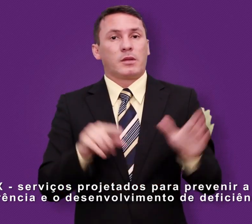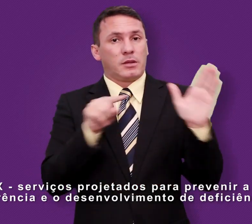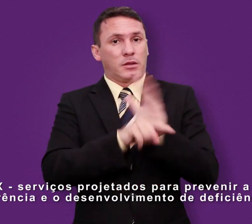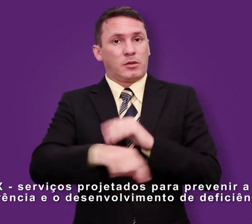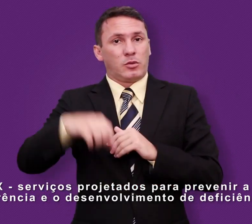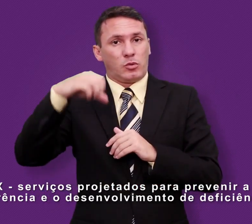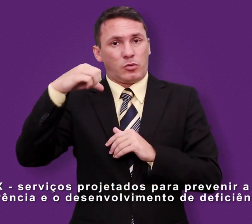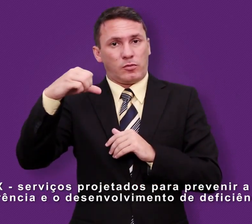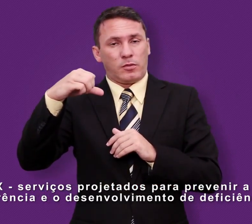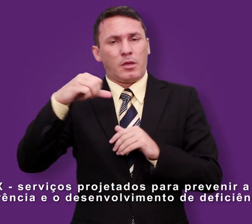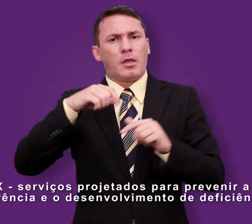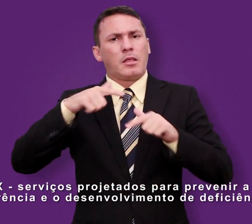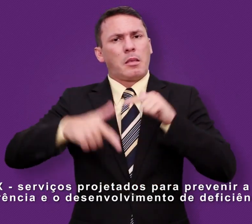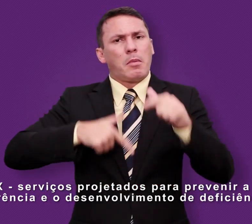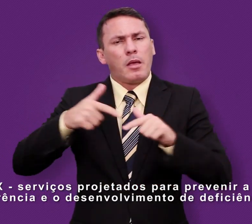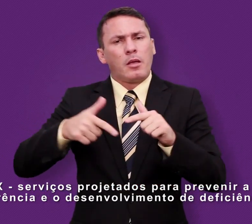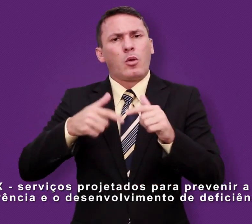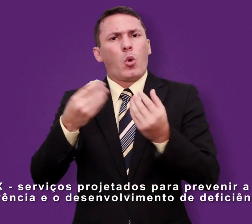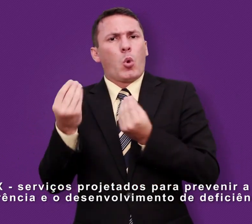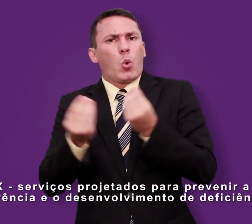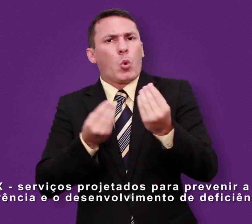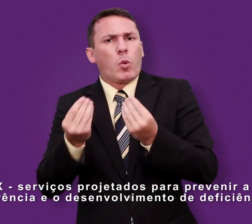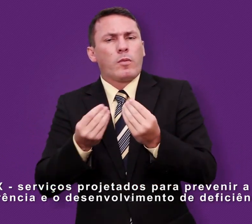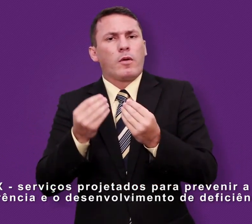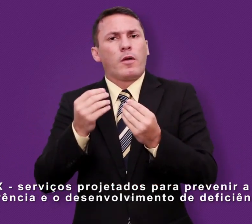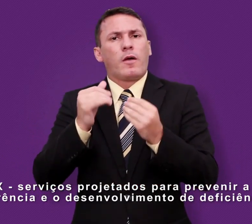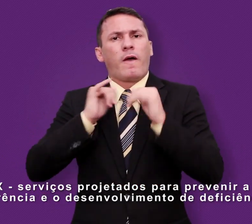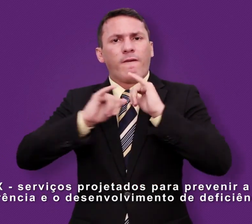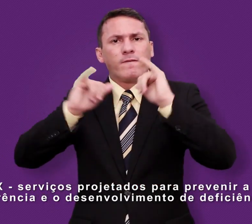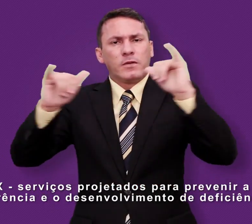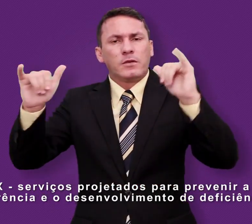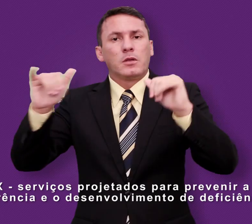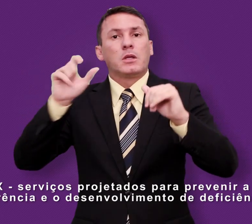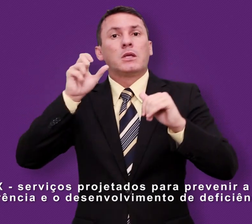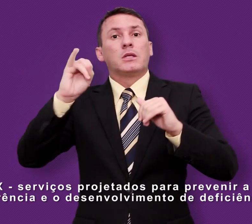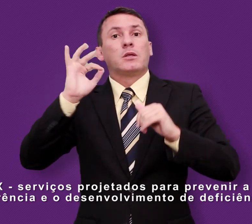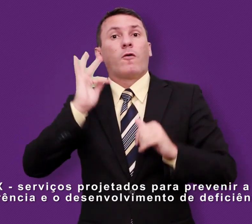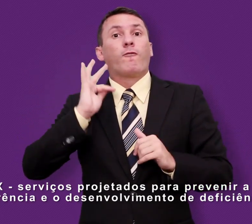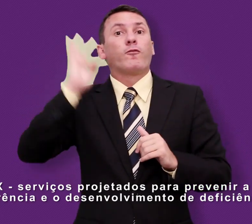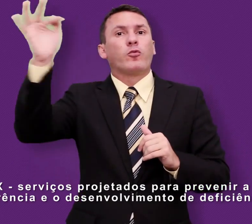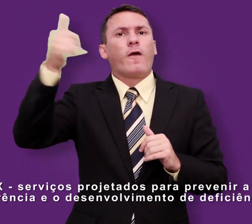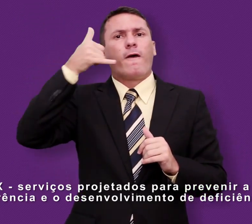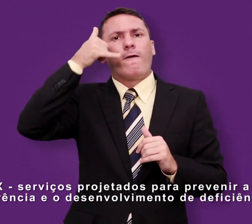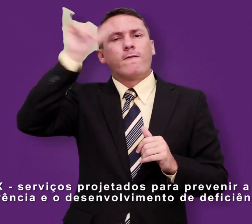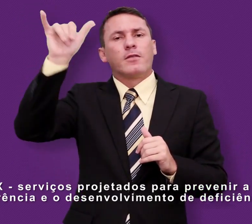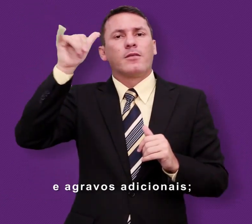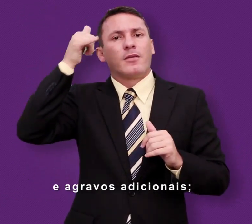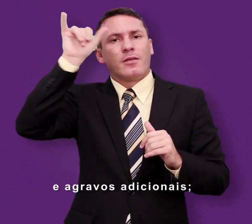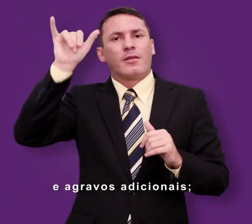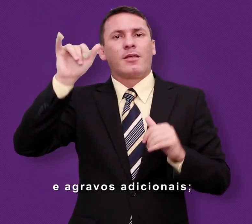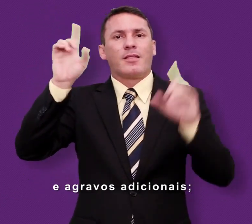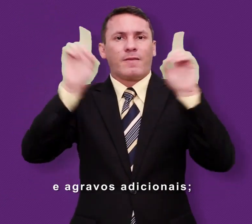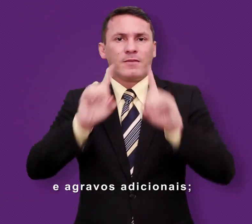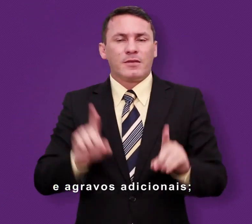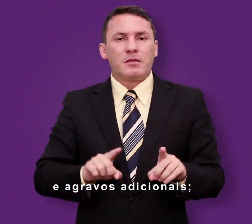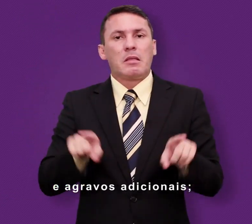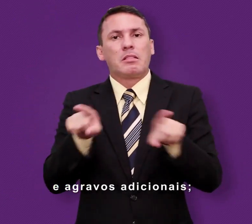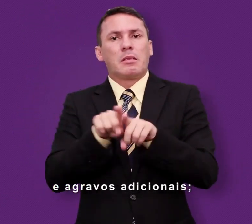Serviços projetados para prevenir a ocorrência e o desenvolvimento de deficiências e agravos adicionais.